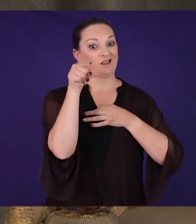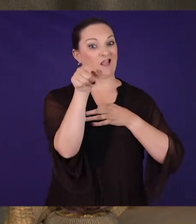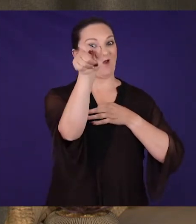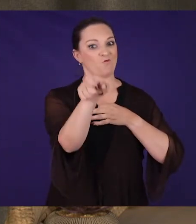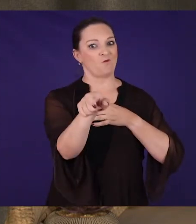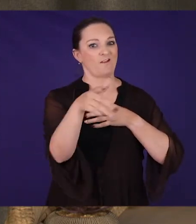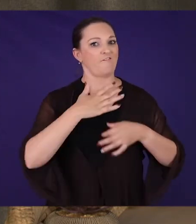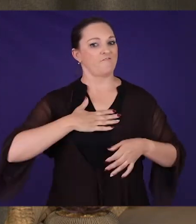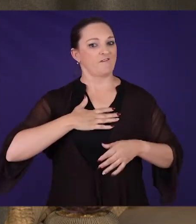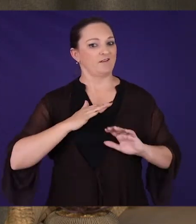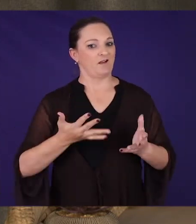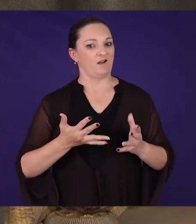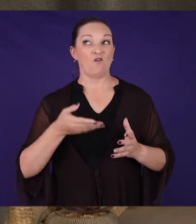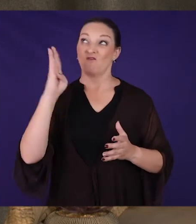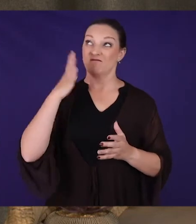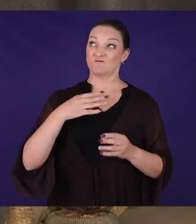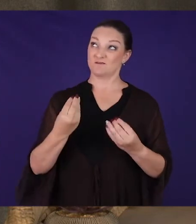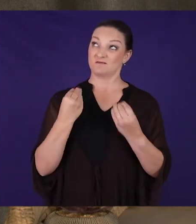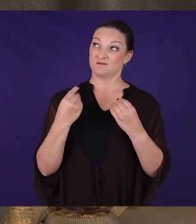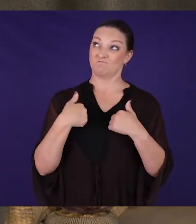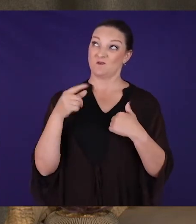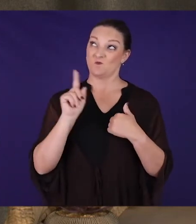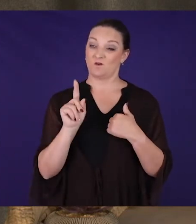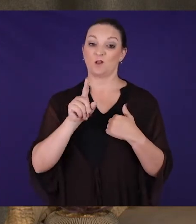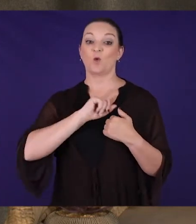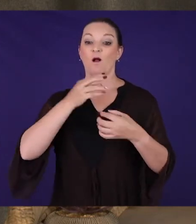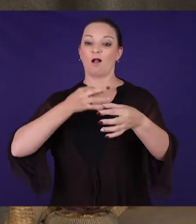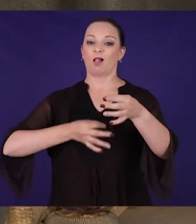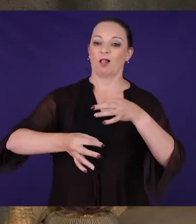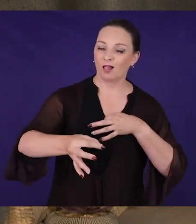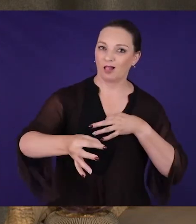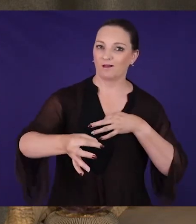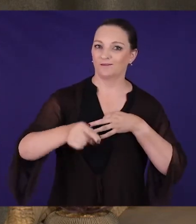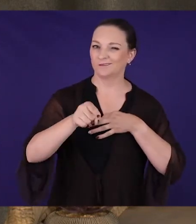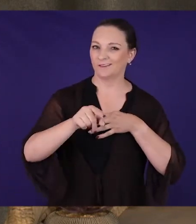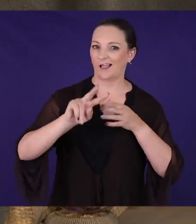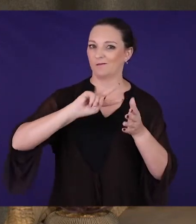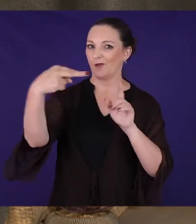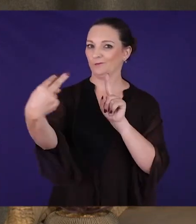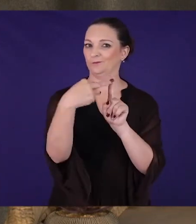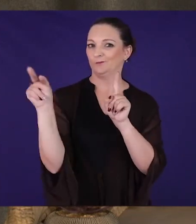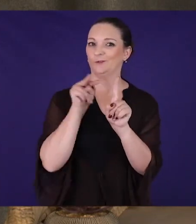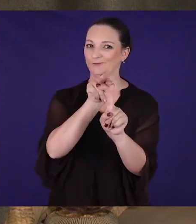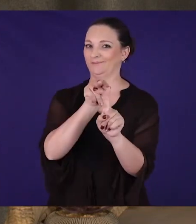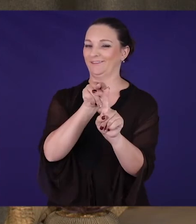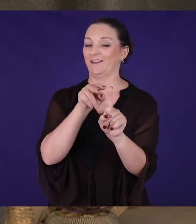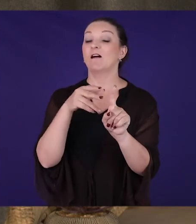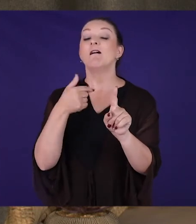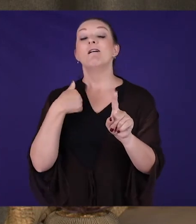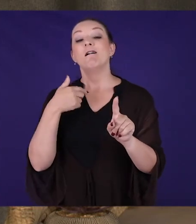vir die persoon. Wat wil die heren vir my leer as ek met een ander perspektief na een situasie kyk. So ek vir jou nooi wees oop vir wat die heren